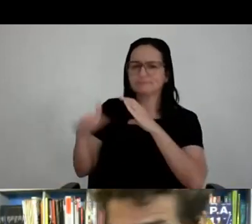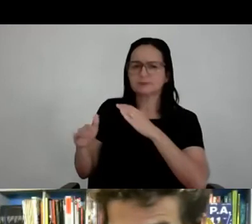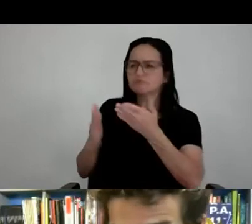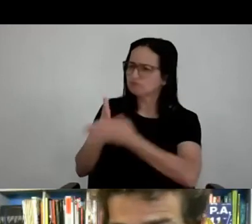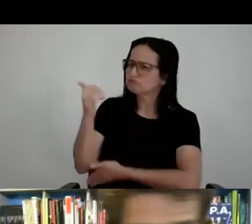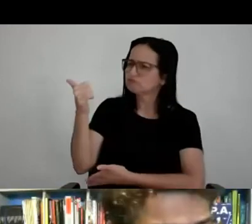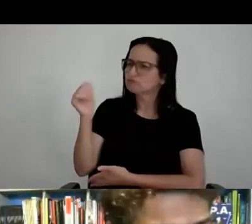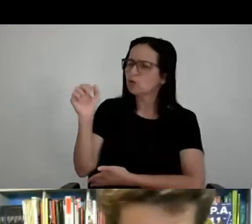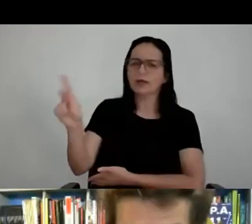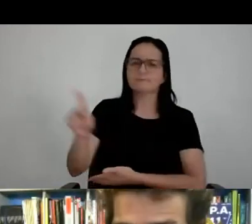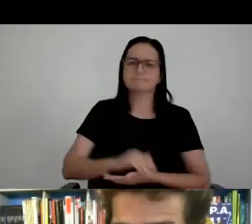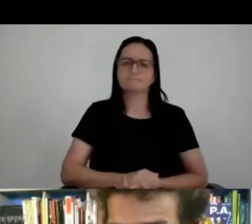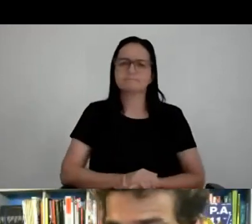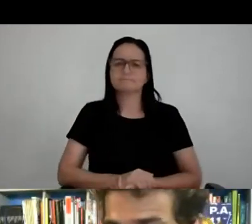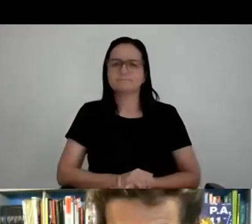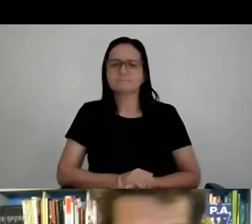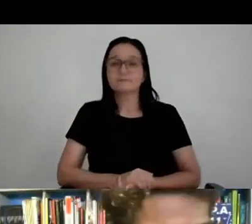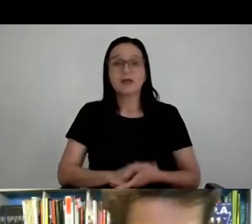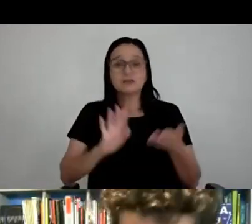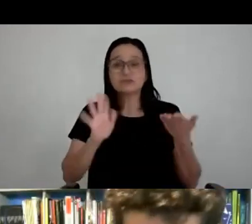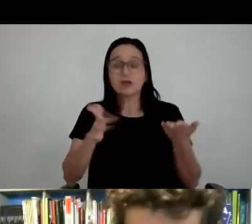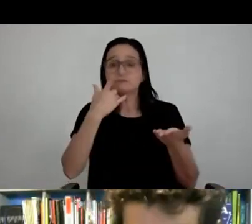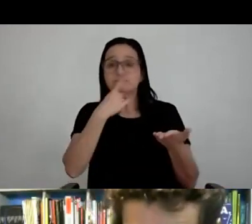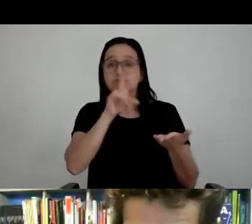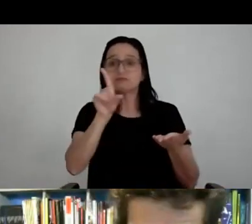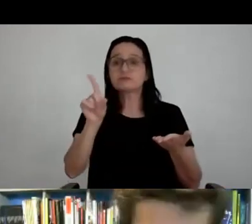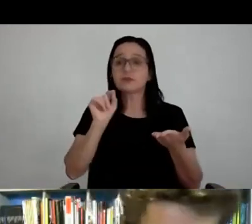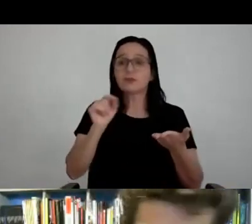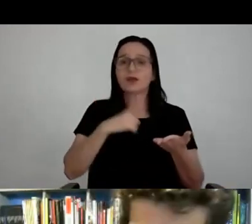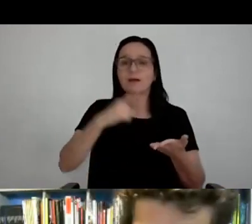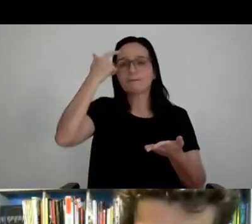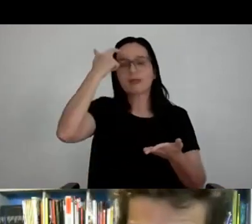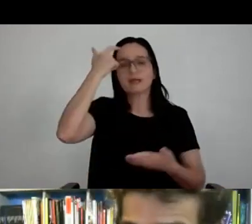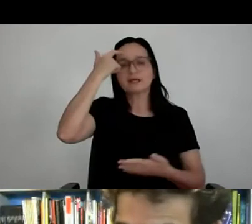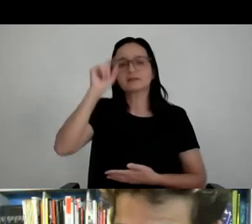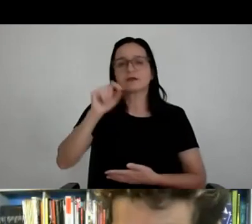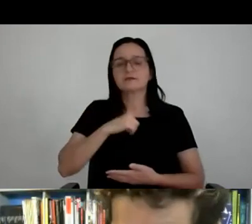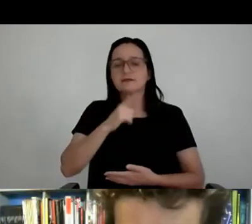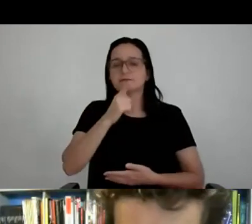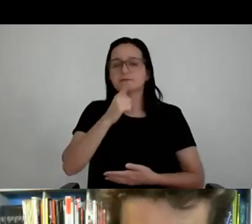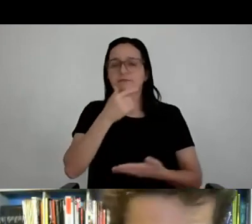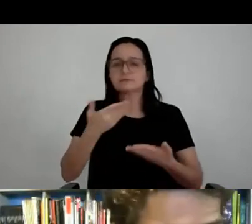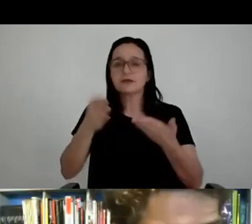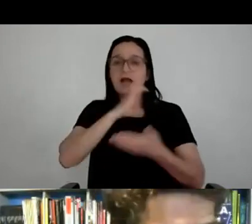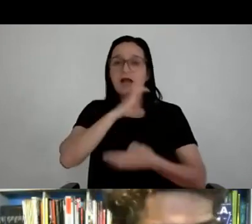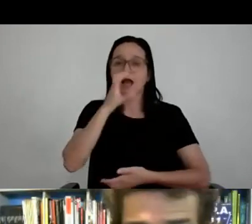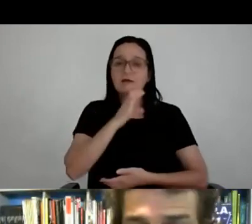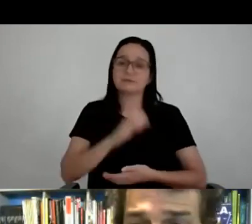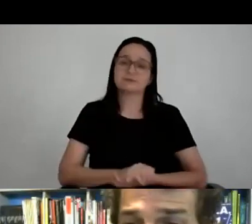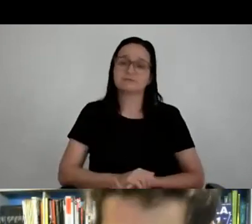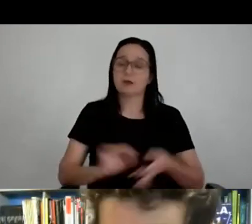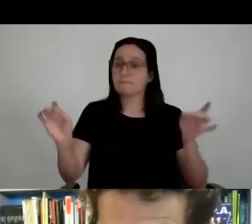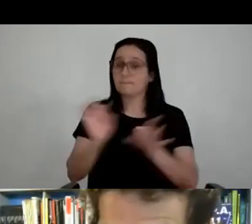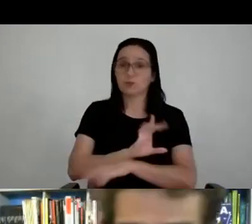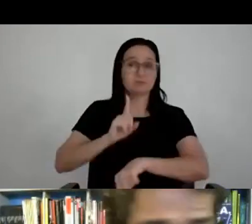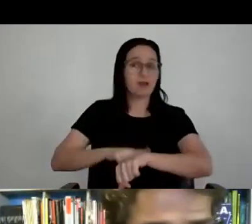a gente aprovou isso, a ideia, concepção, a parada do negócio foi, bate pronto, foi na hora. Mas depois,